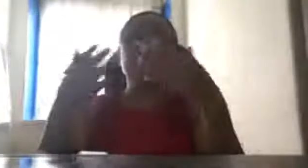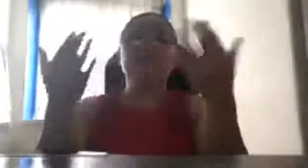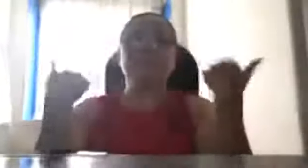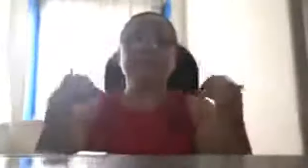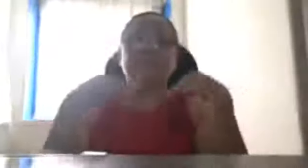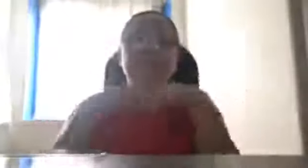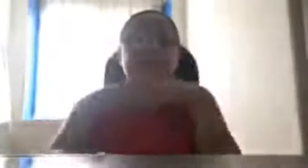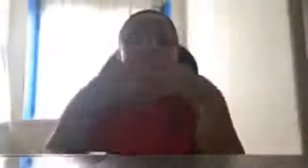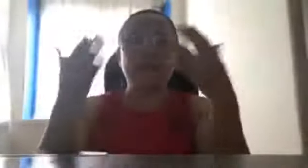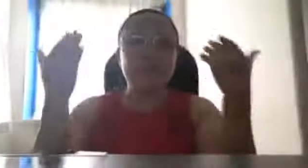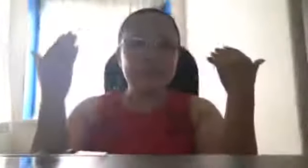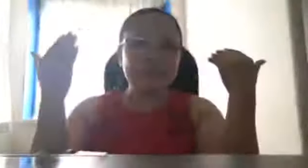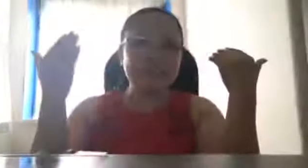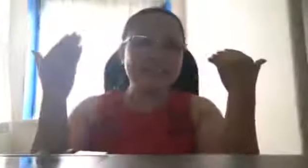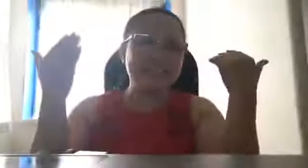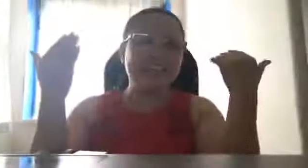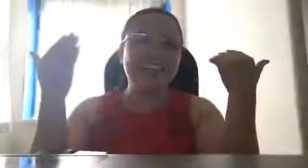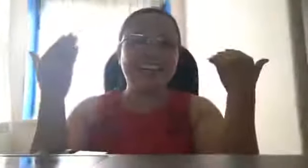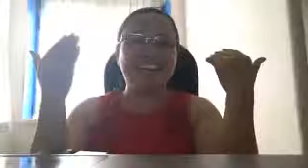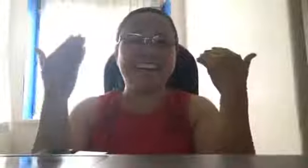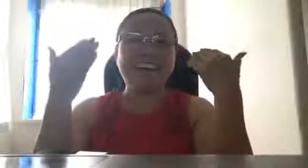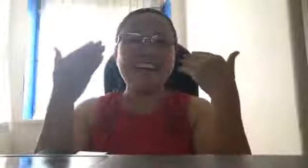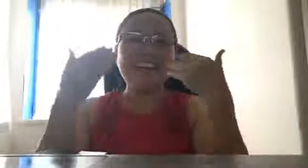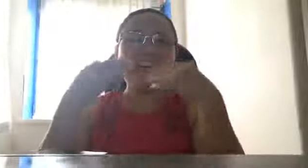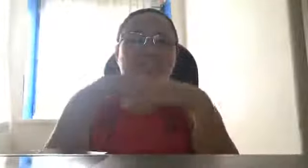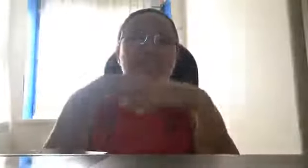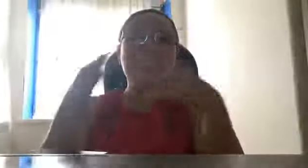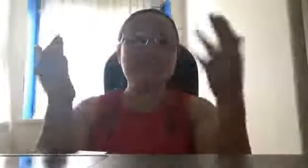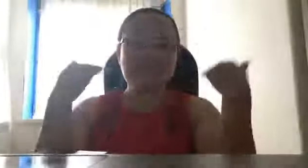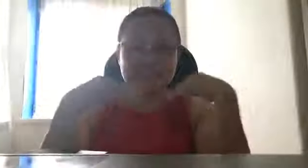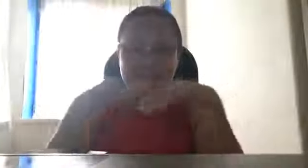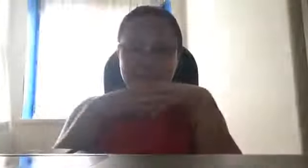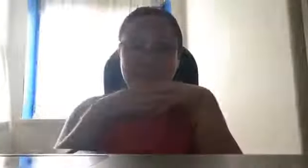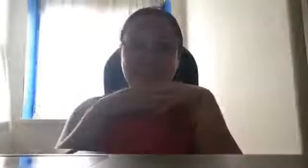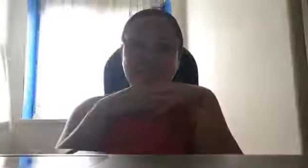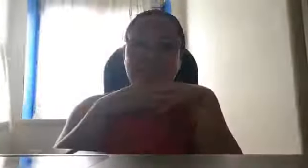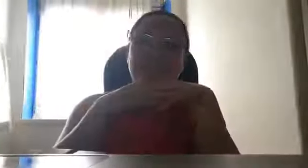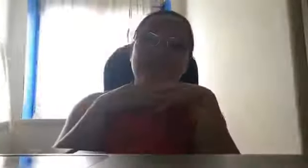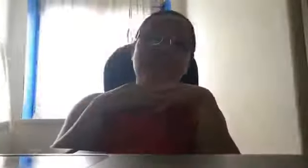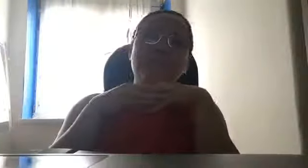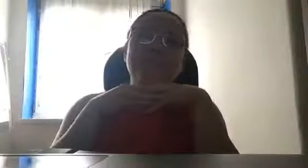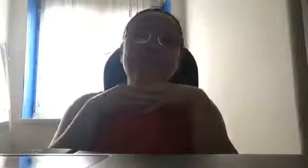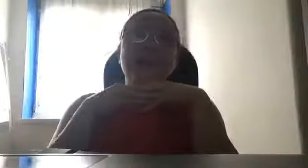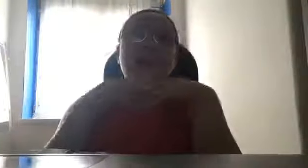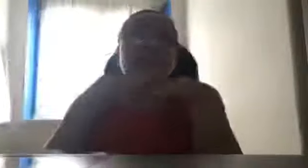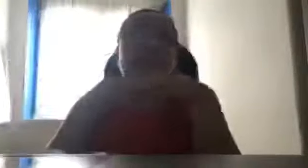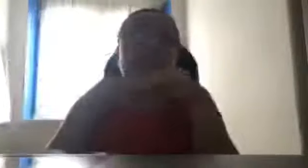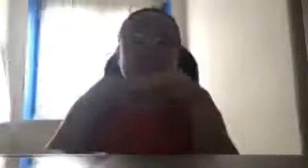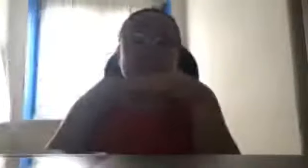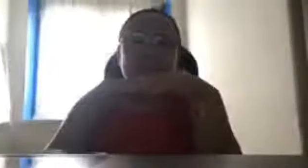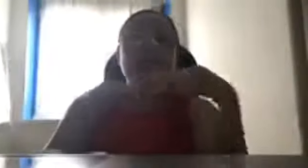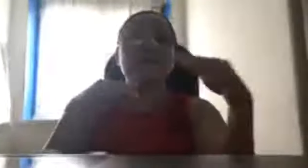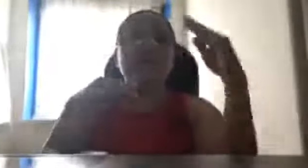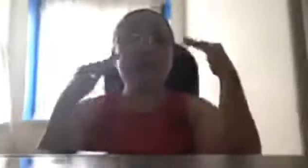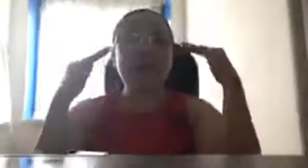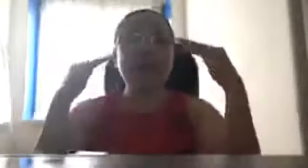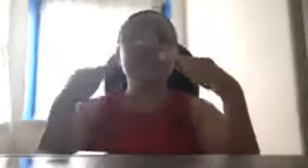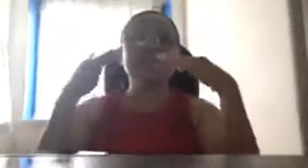yun. At least, mayroon kaming na pala doon. And then, ang highest